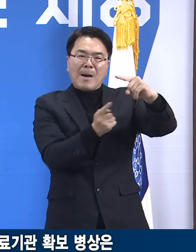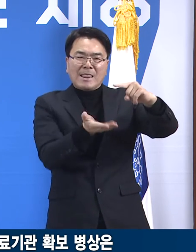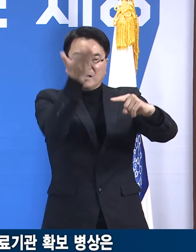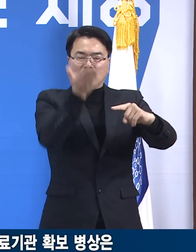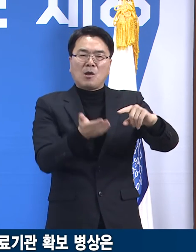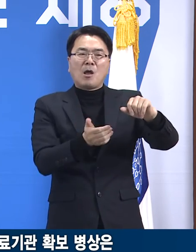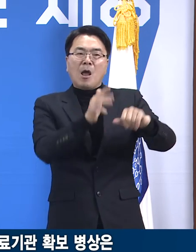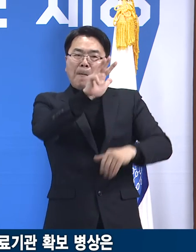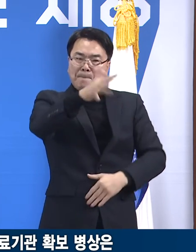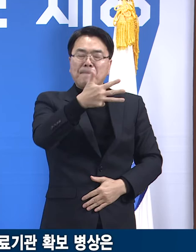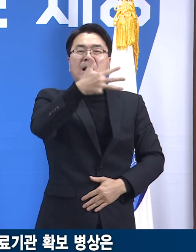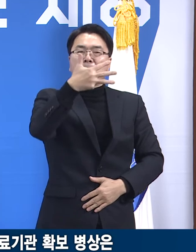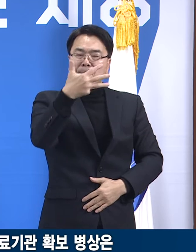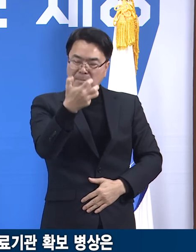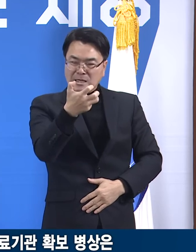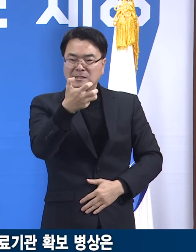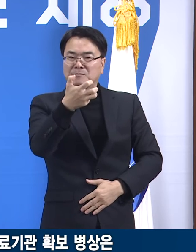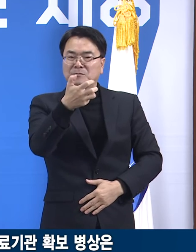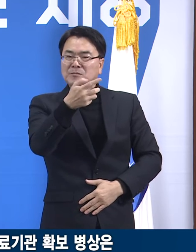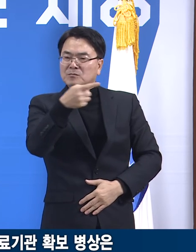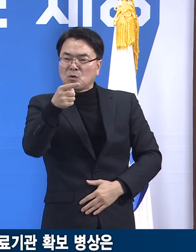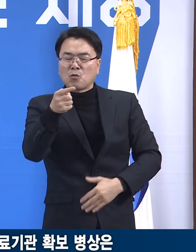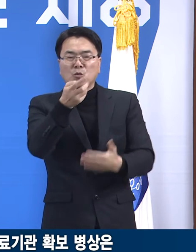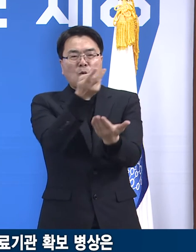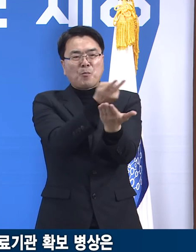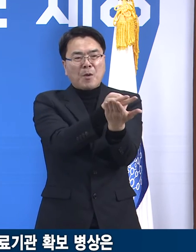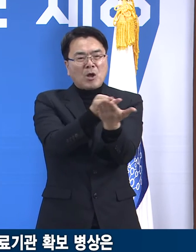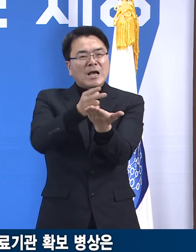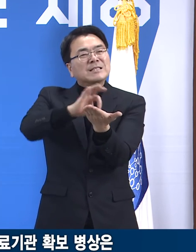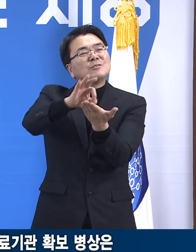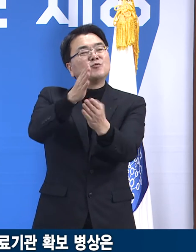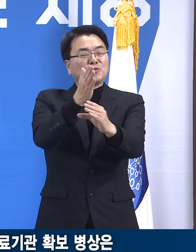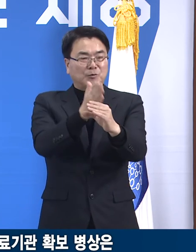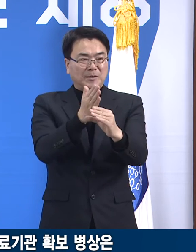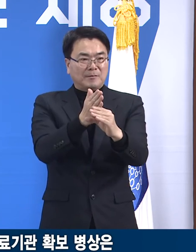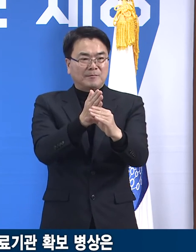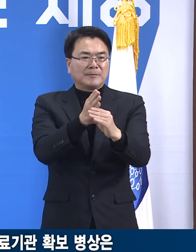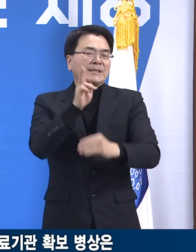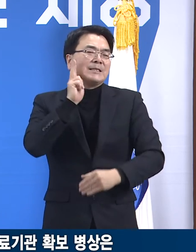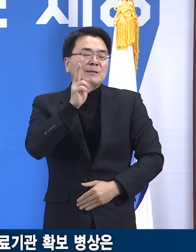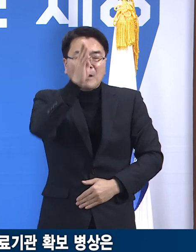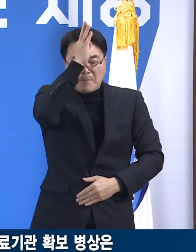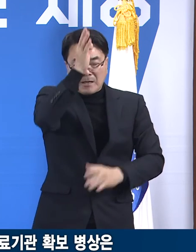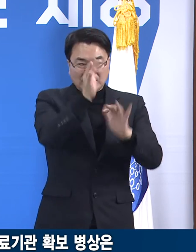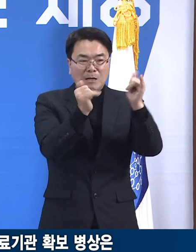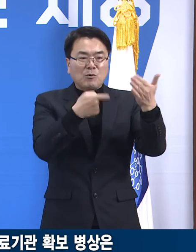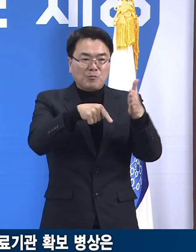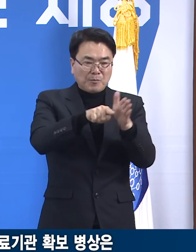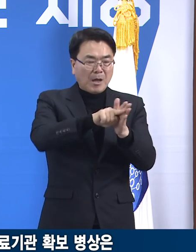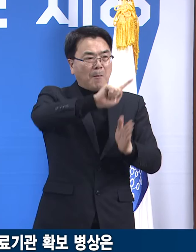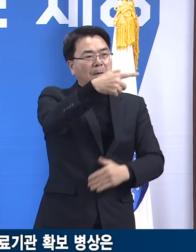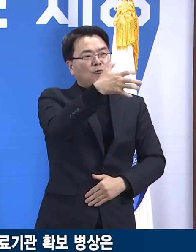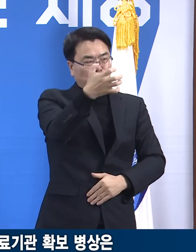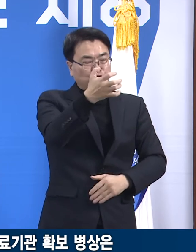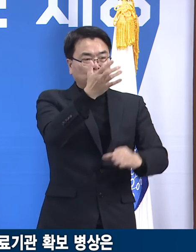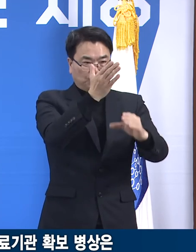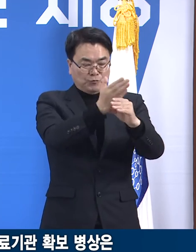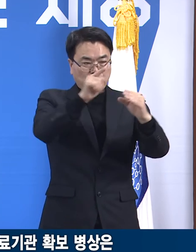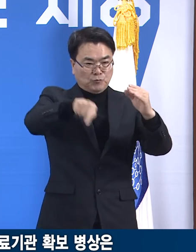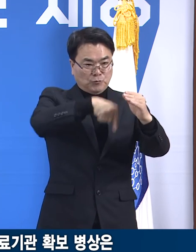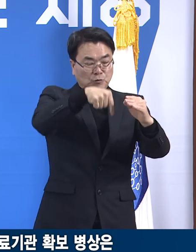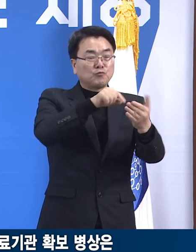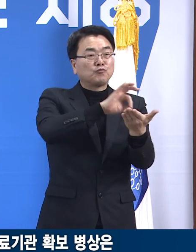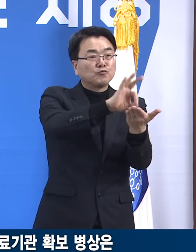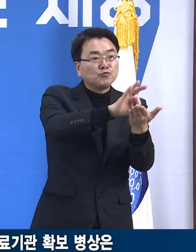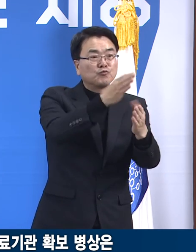%인 880병상입니다. 중증환자 치료 병상은 총 192병상을 확보하였으며